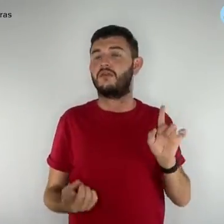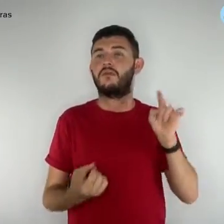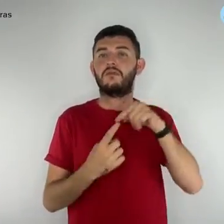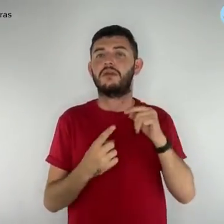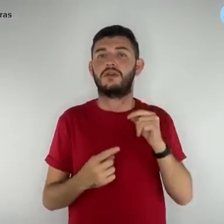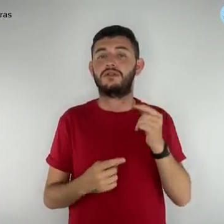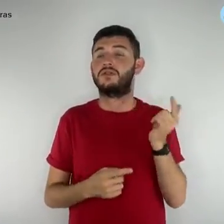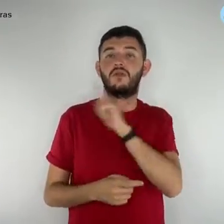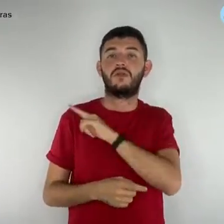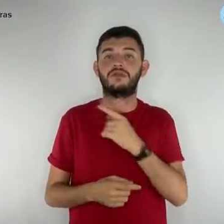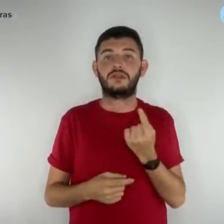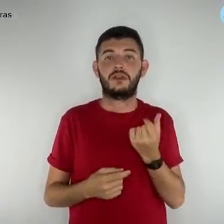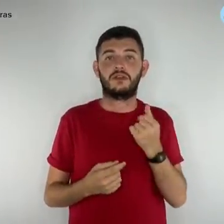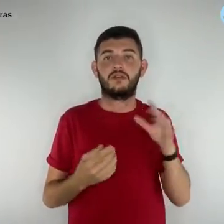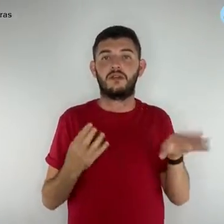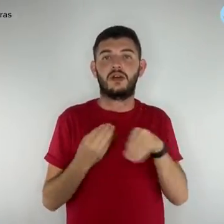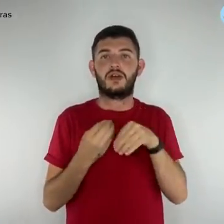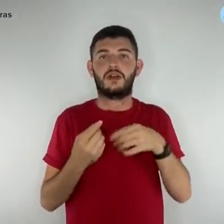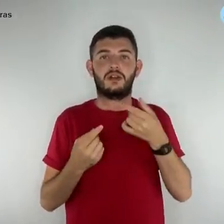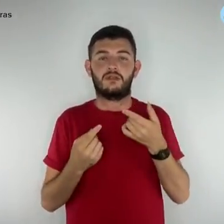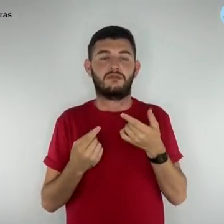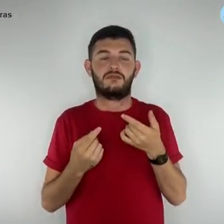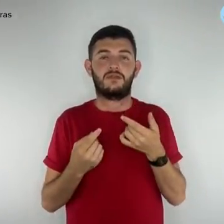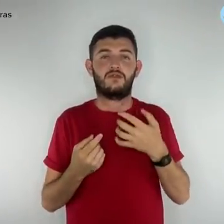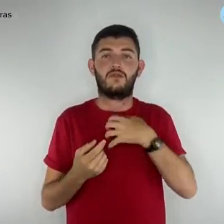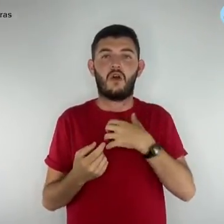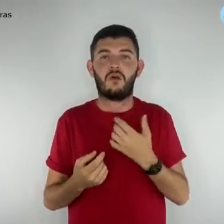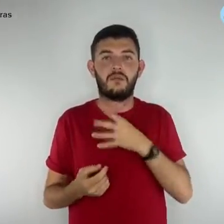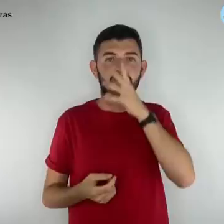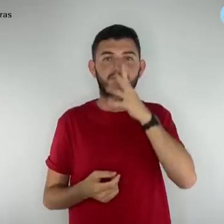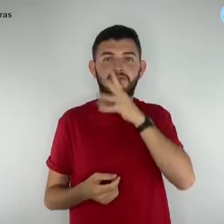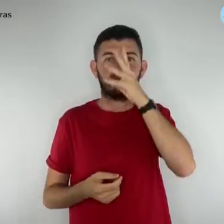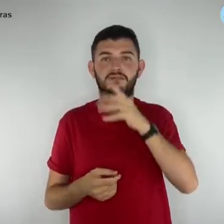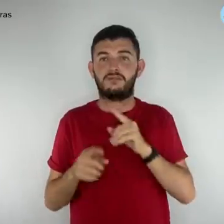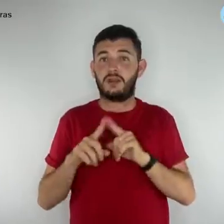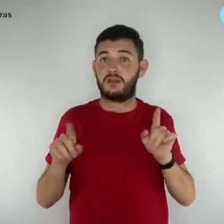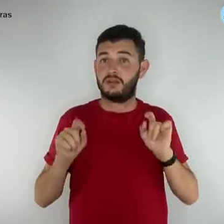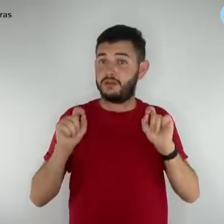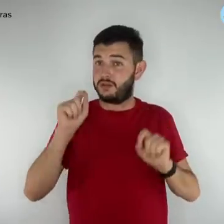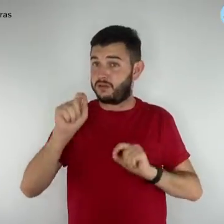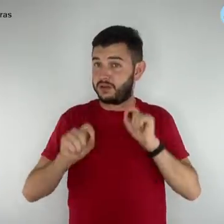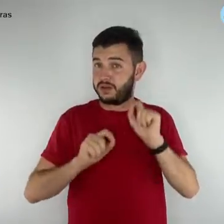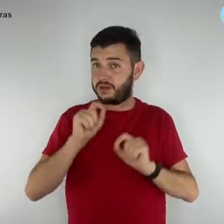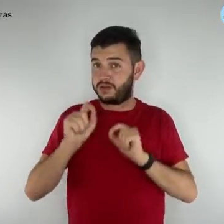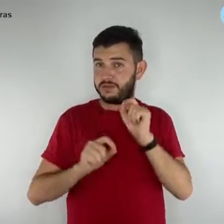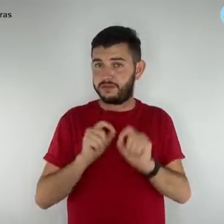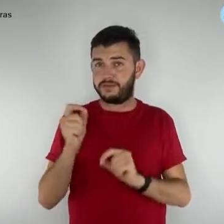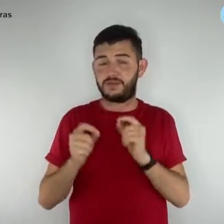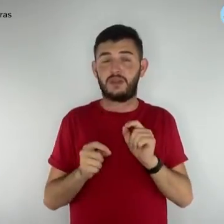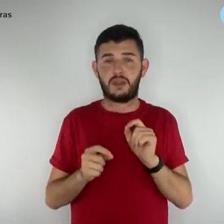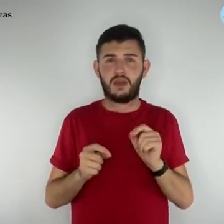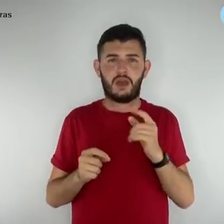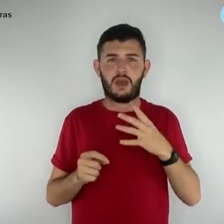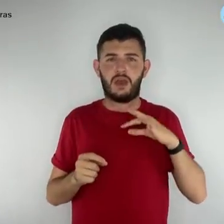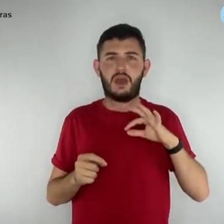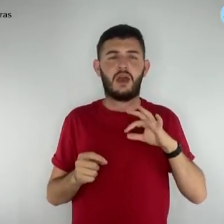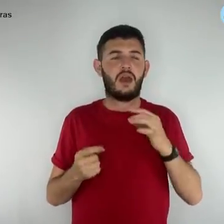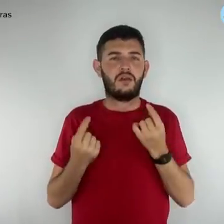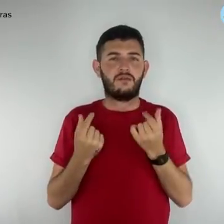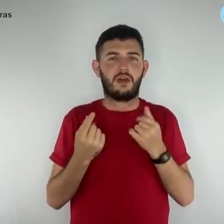receber a gratificação indevidamente. Os ganhos referentes à incorporação da TIDEM somaram